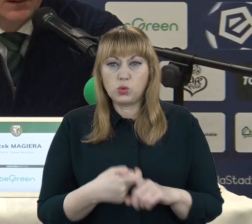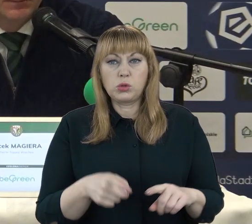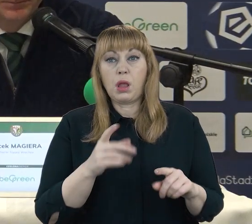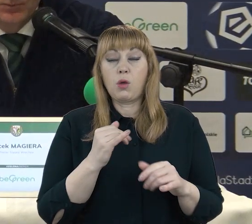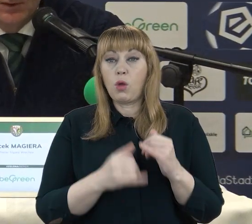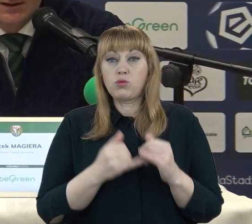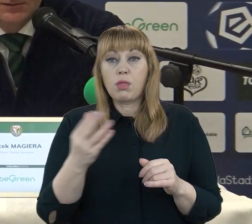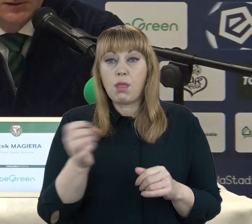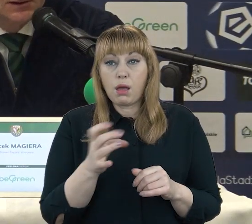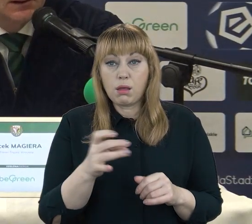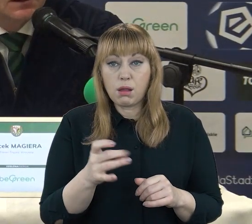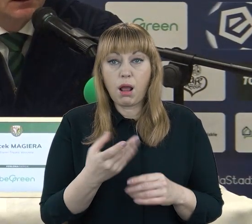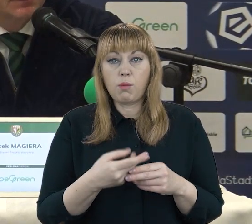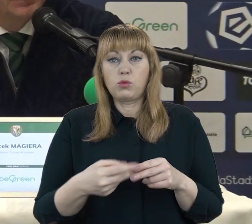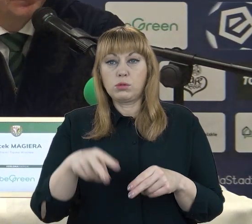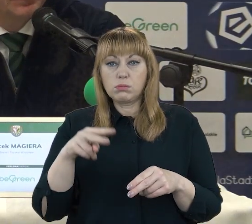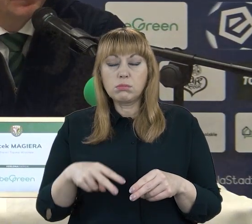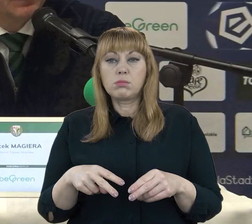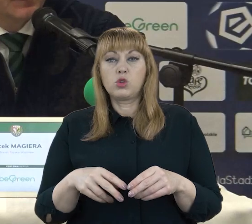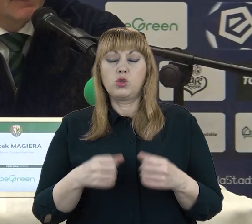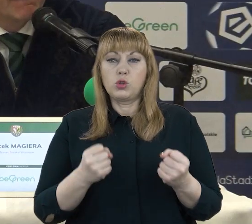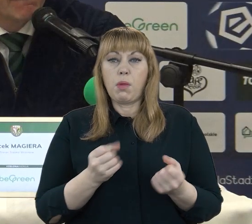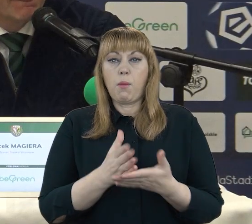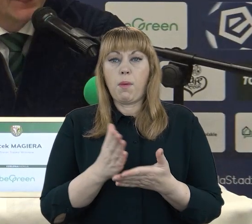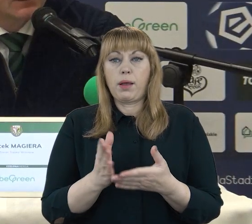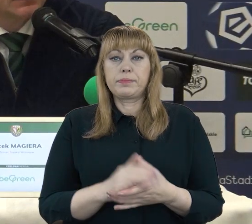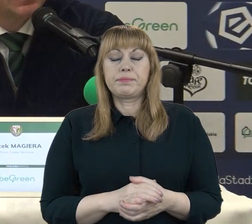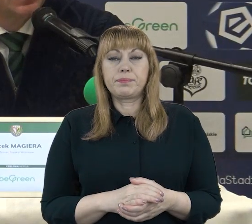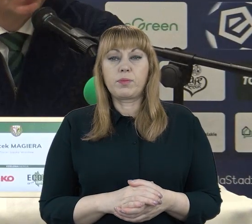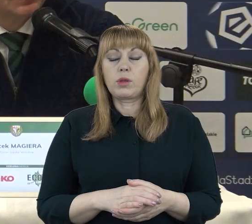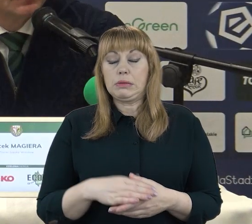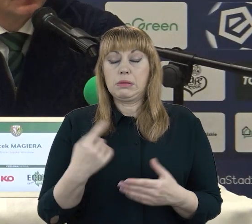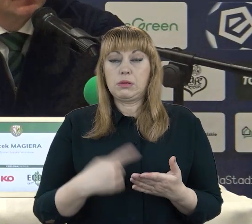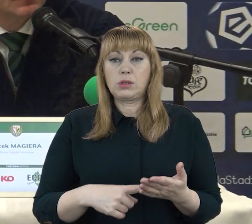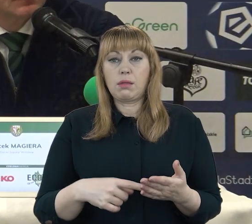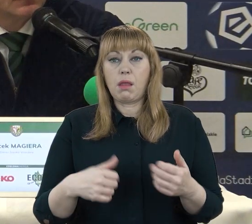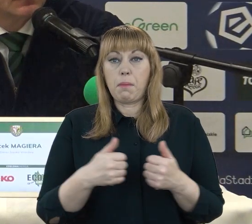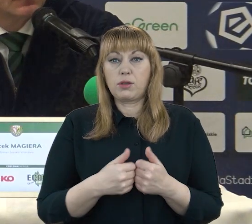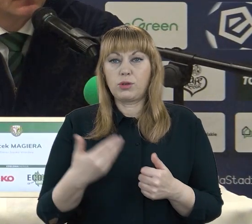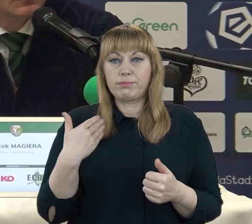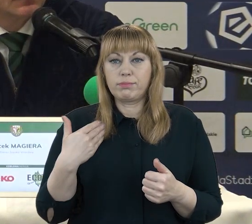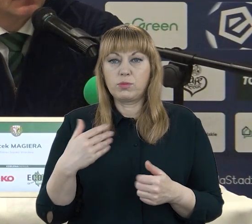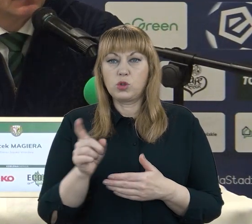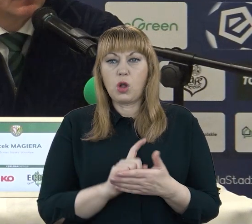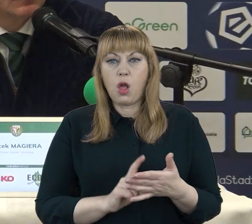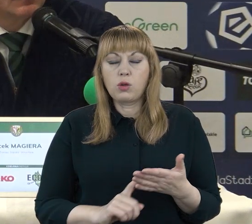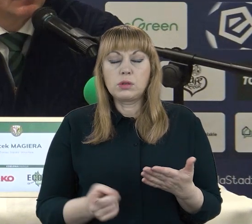ma pomagać drużynie, strzymając gole. Ostatnie mecze Śląska, wydaje mi się, że po prostu